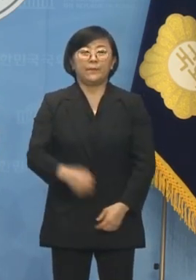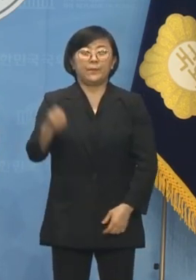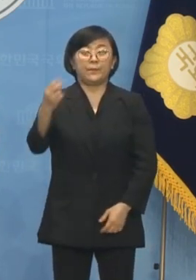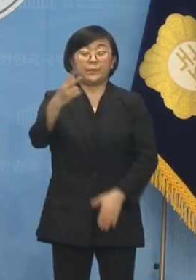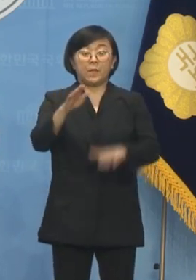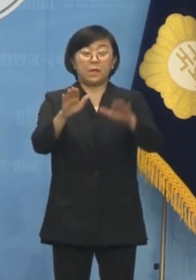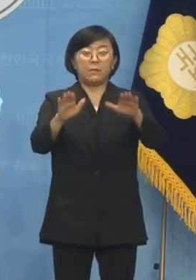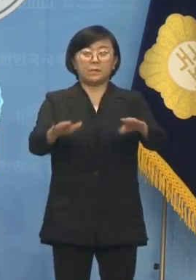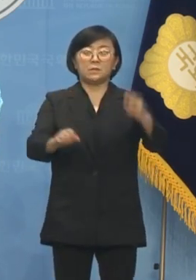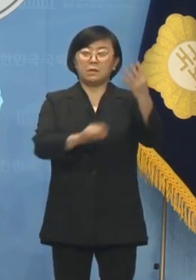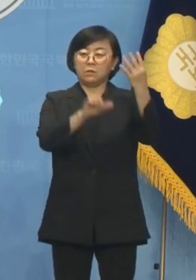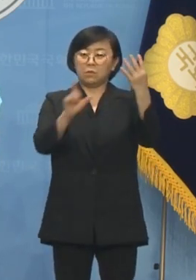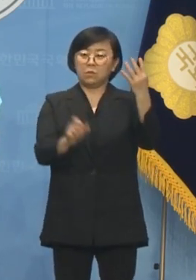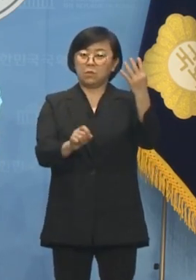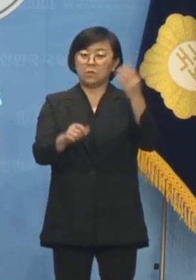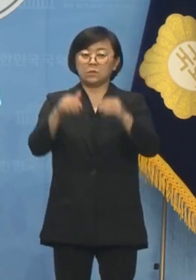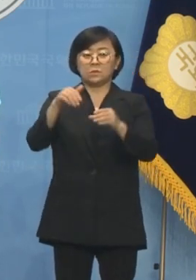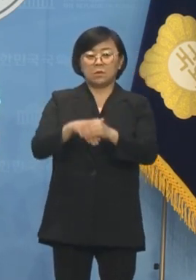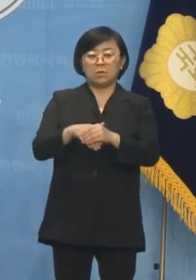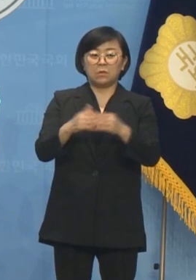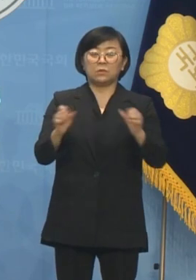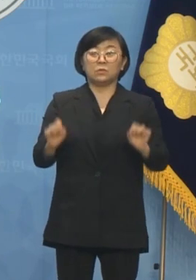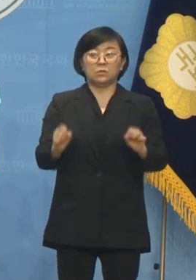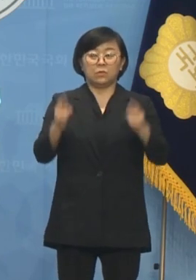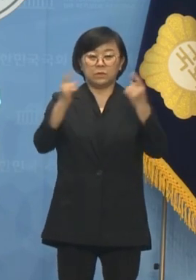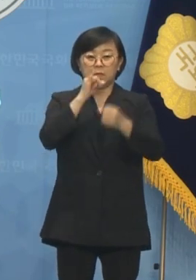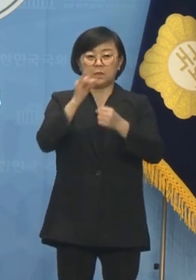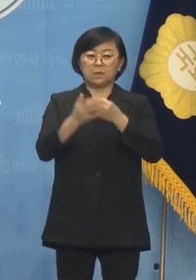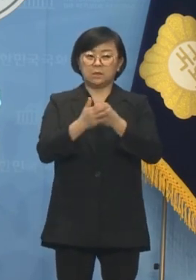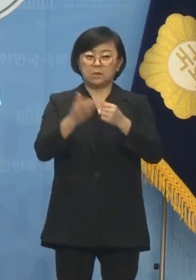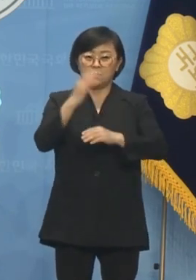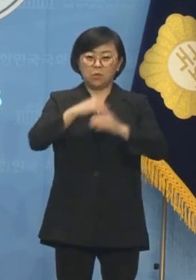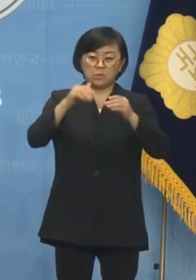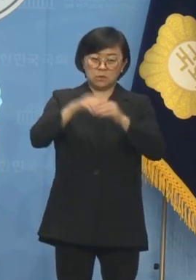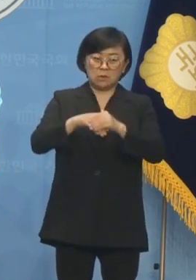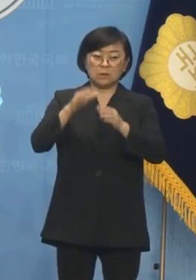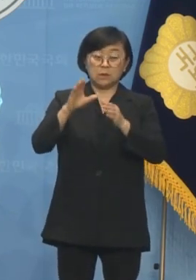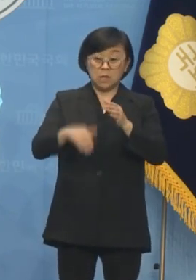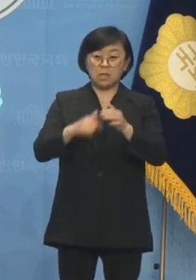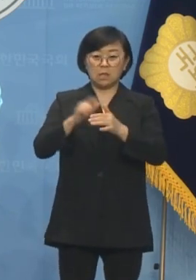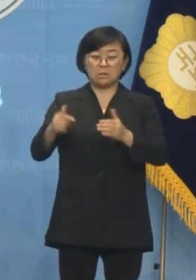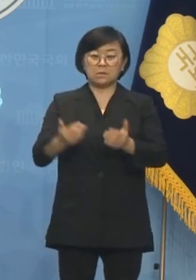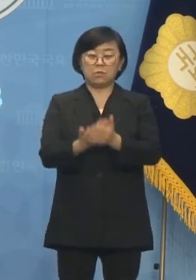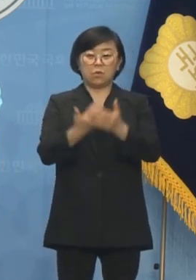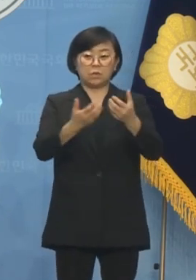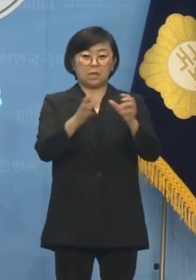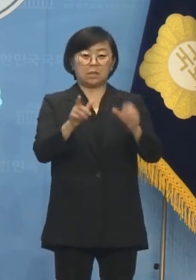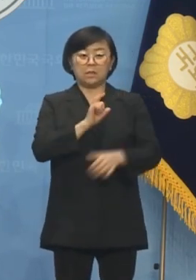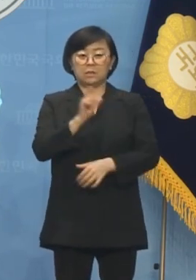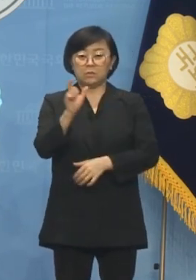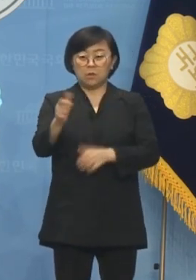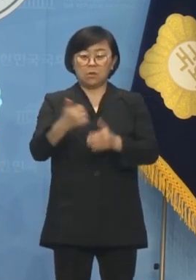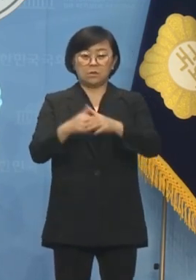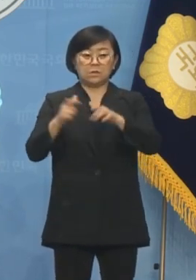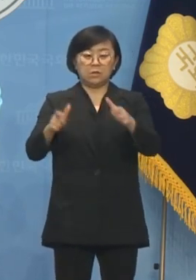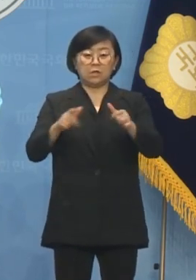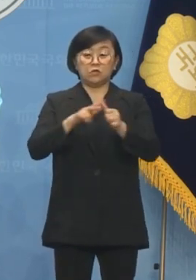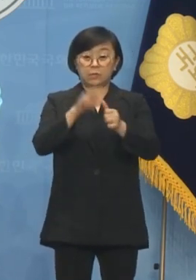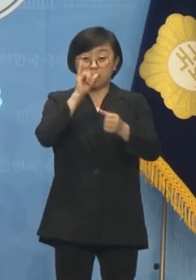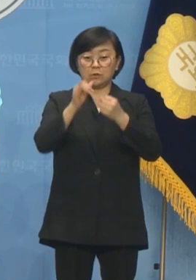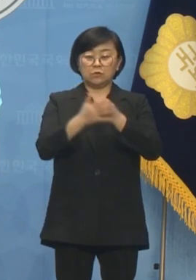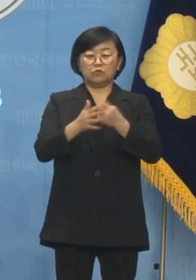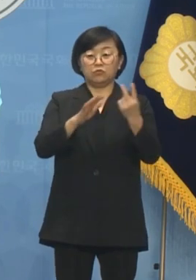이번 4월 총선과 동시에 진행되는 보궐선거에서 진보당이 이름으로 지역에 출마하는